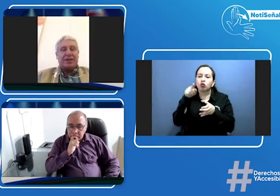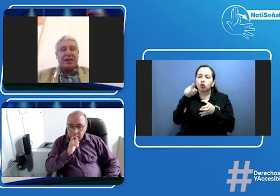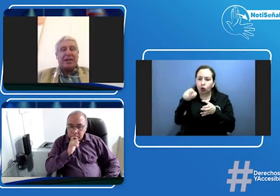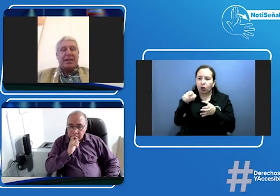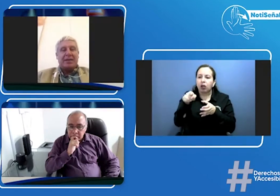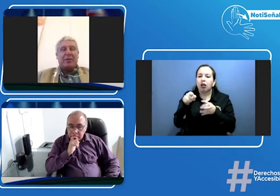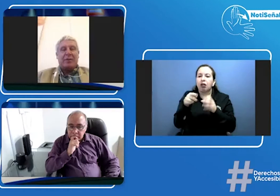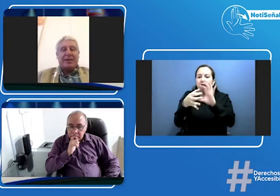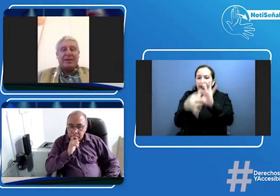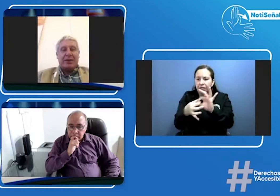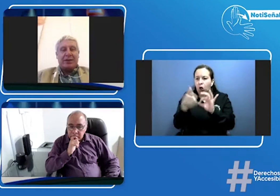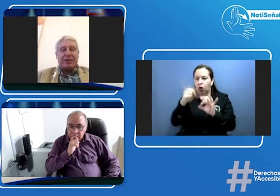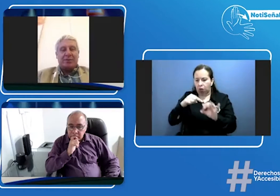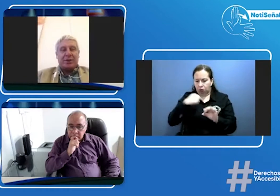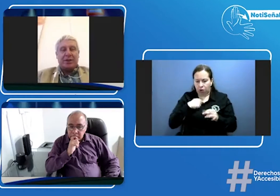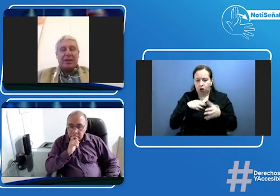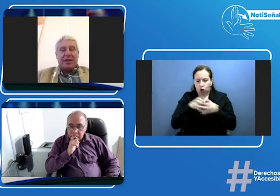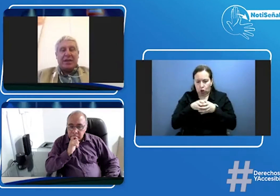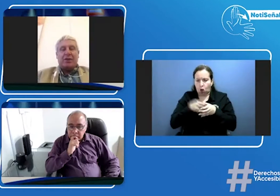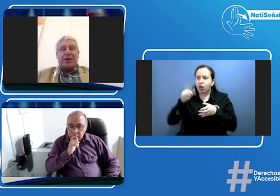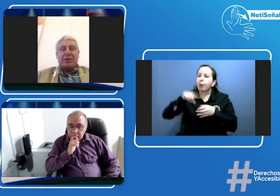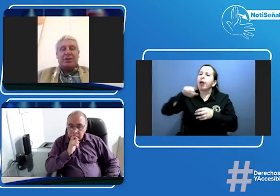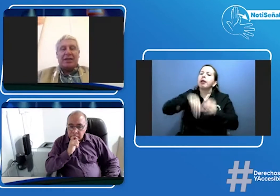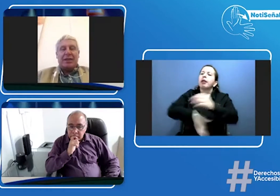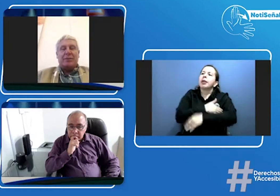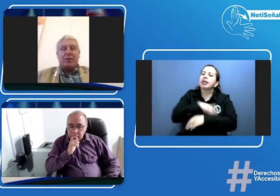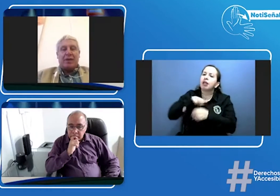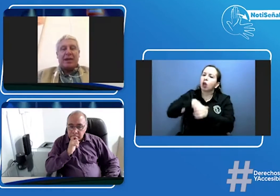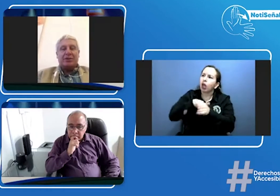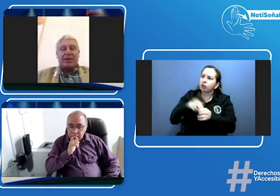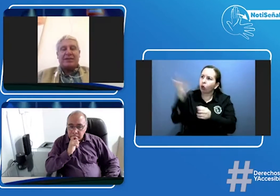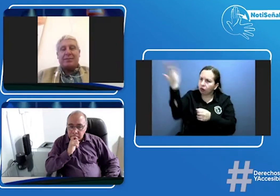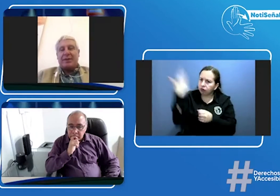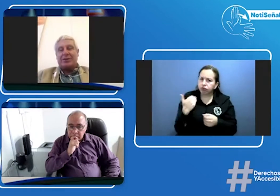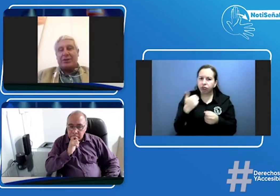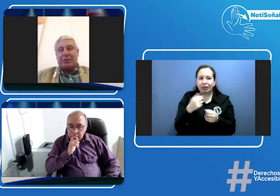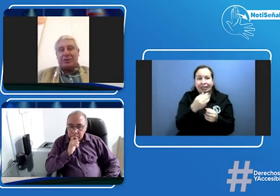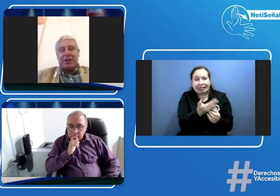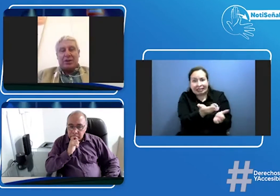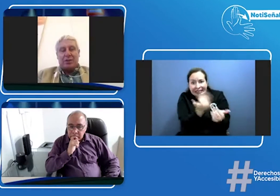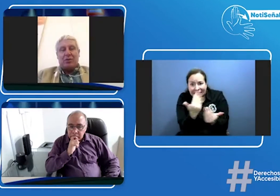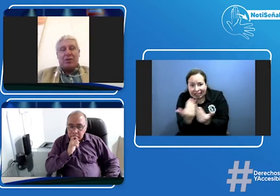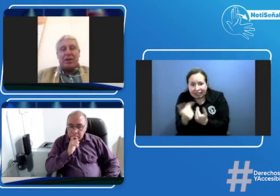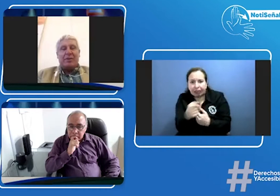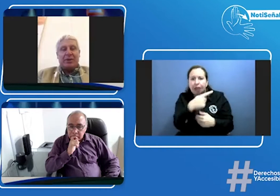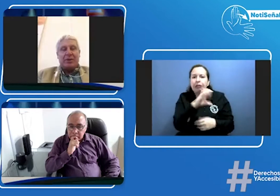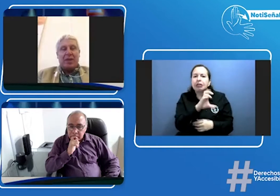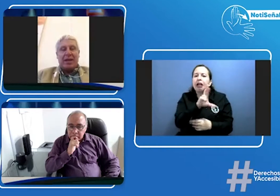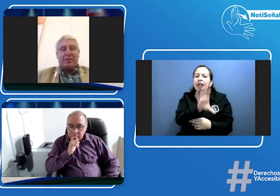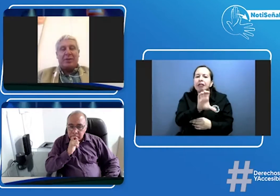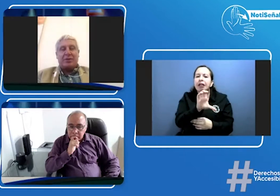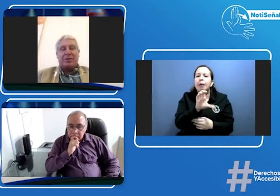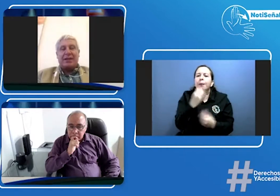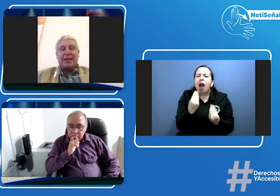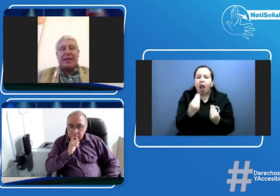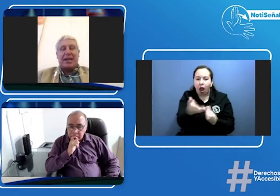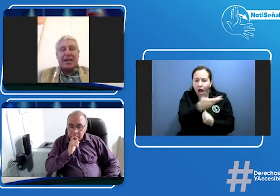y el mismo Ministerio del Transporte y lográramos ahí involucrar a los CRC para que tuviéramos como el mismo lenguaje y tuviéramos obviamente arrancar